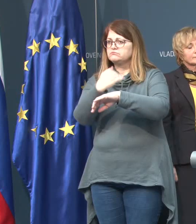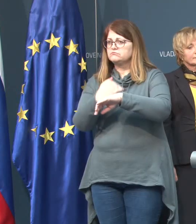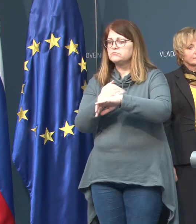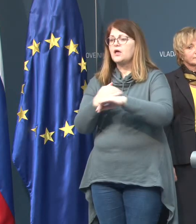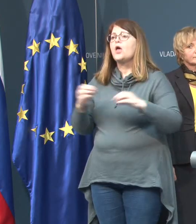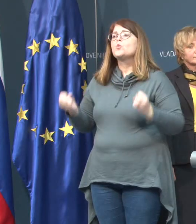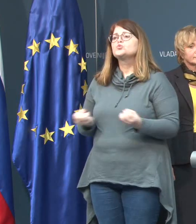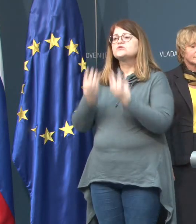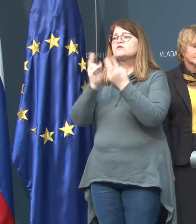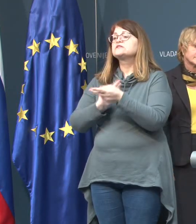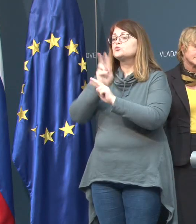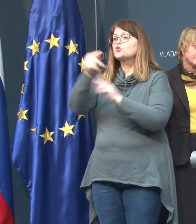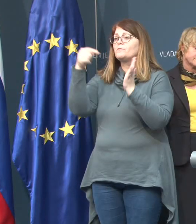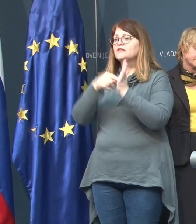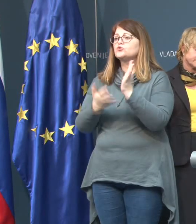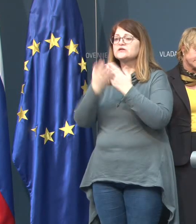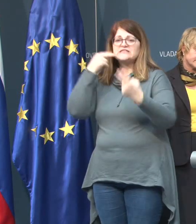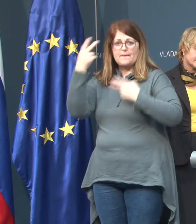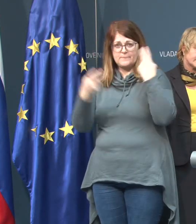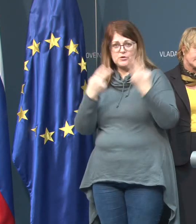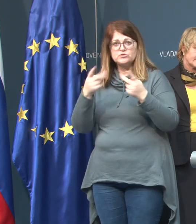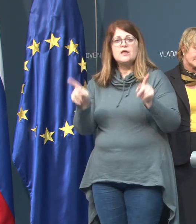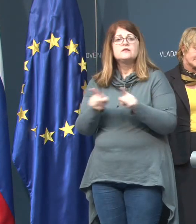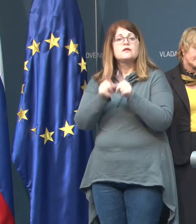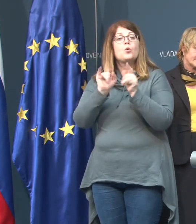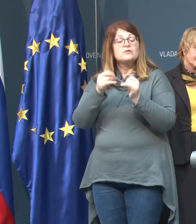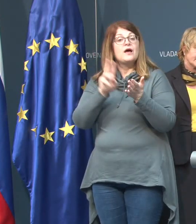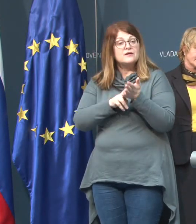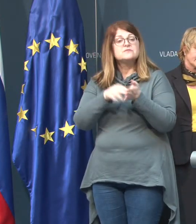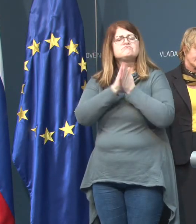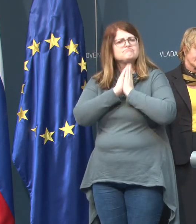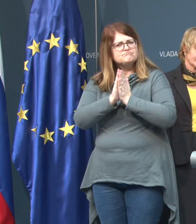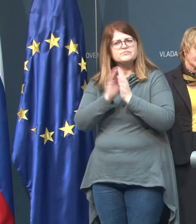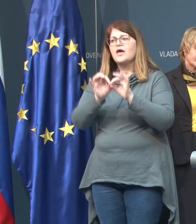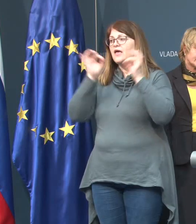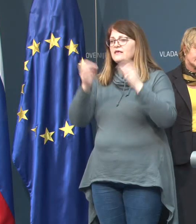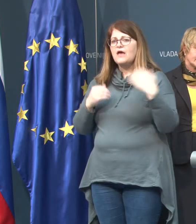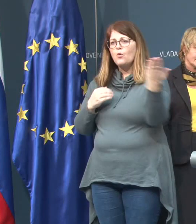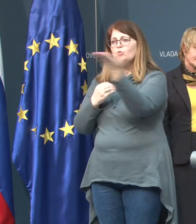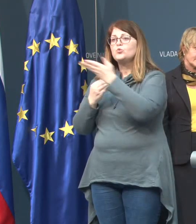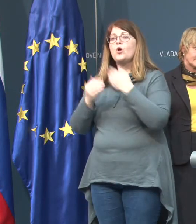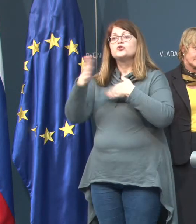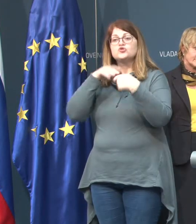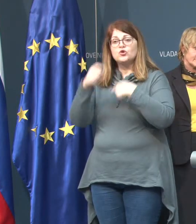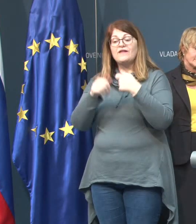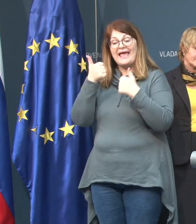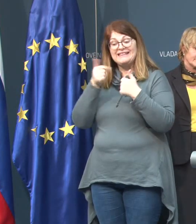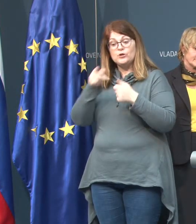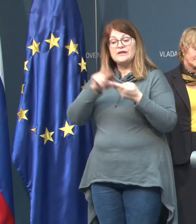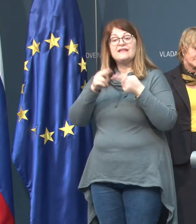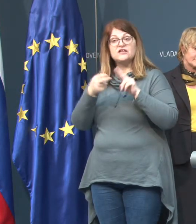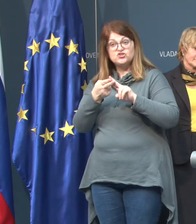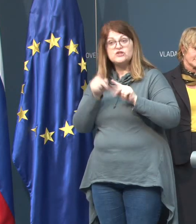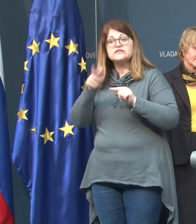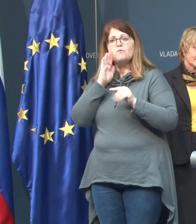ustanovljene so vstopne točke za testiranje, tako da res bi prosila javnost za sodelovanje, ker ledin na tak način se